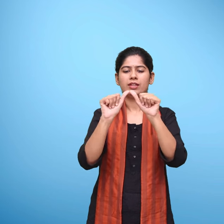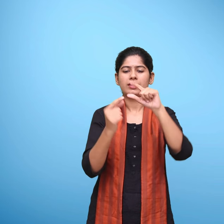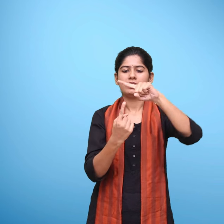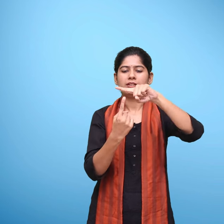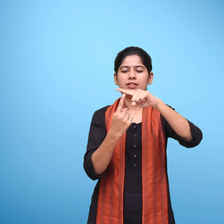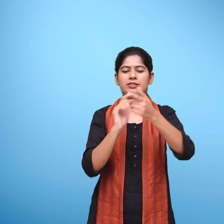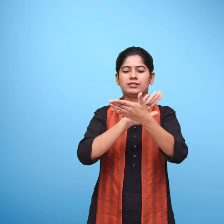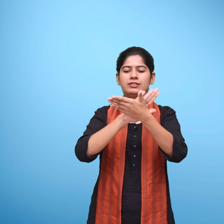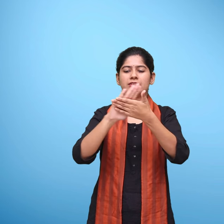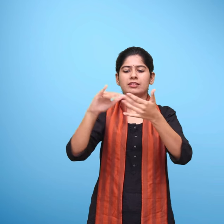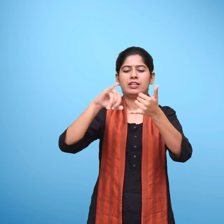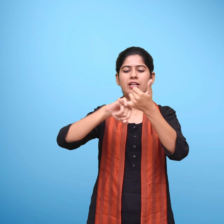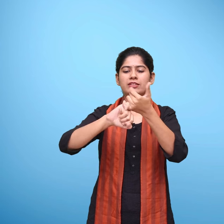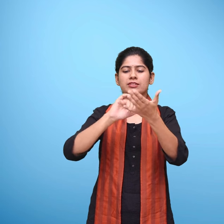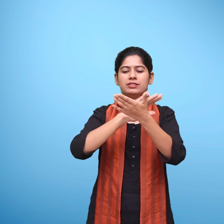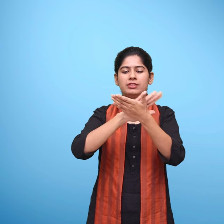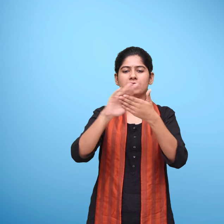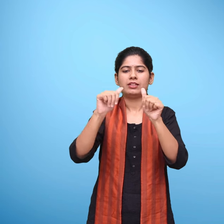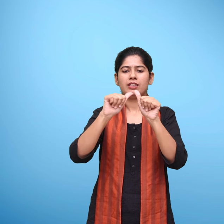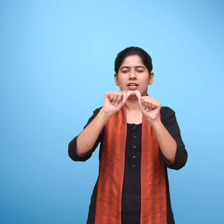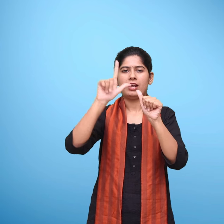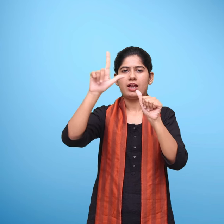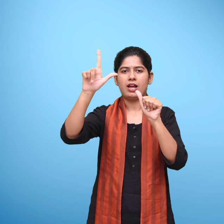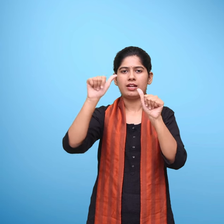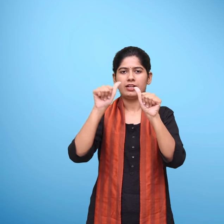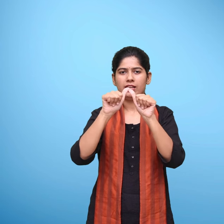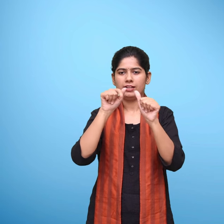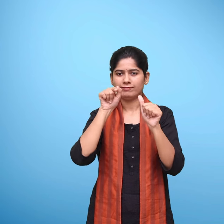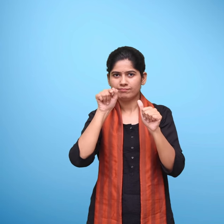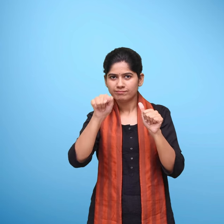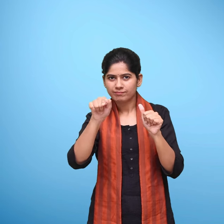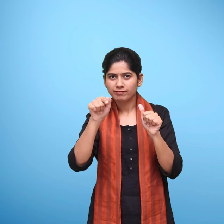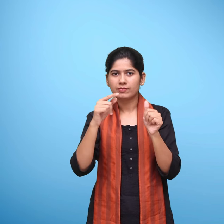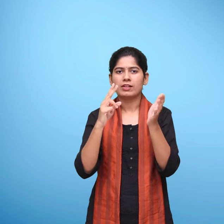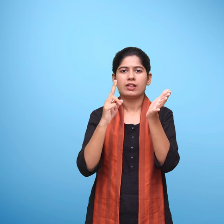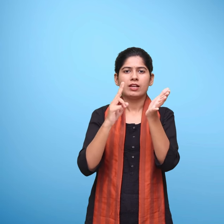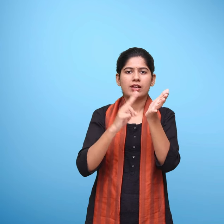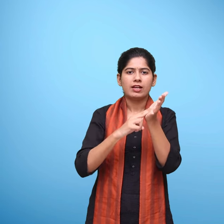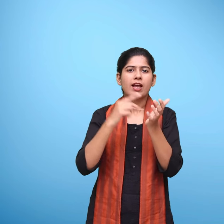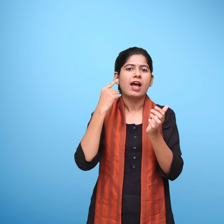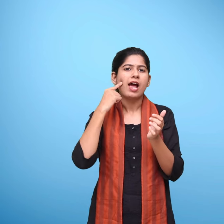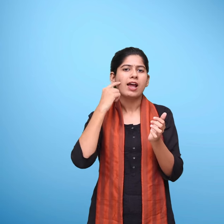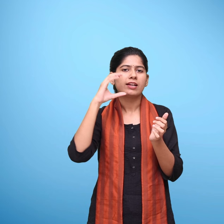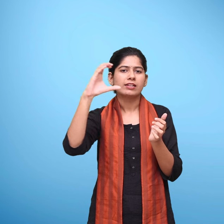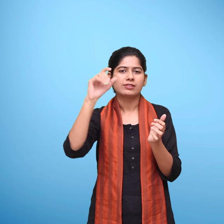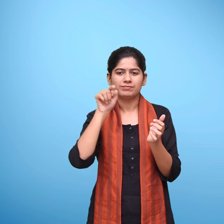slash slash e-partshala dot nic dot in slash